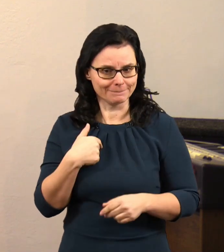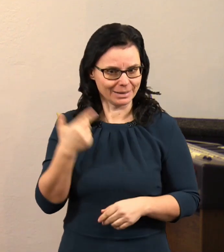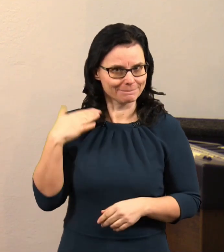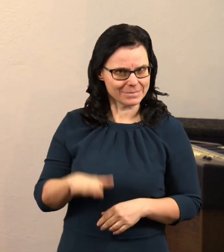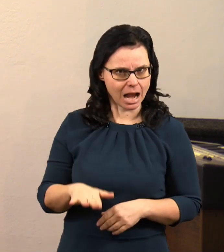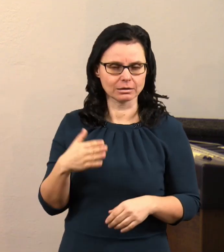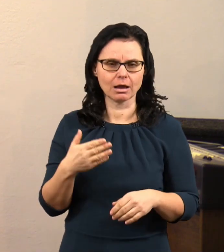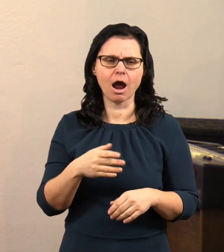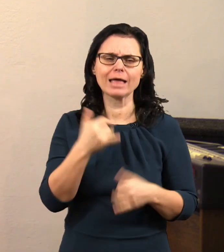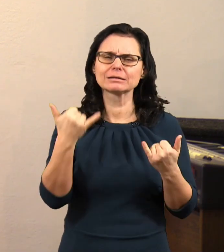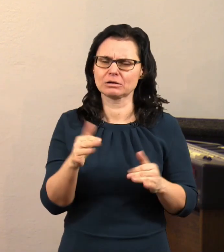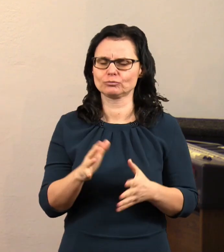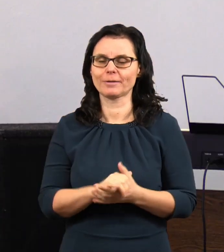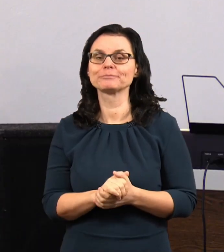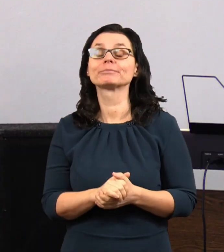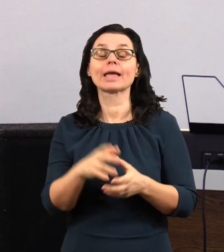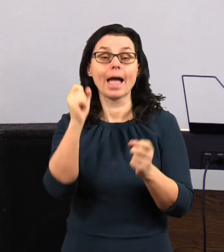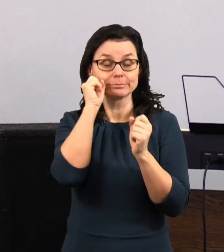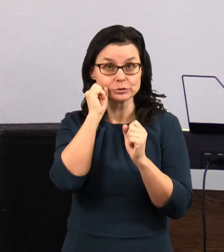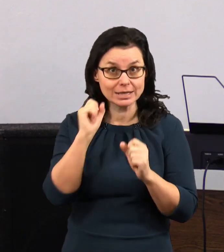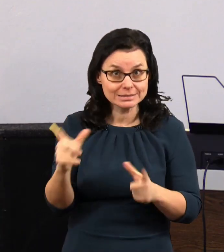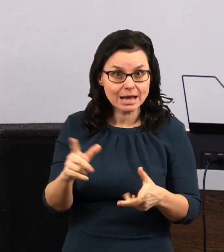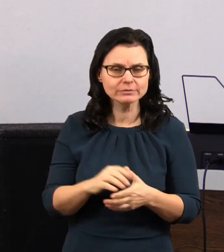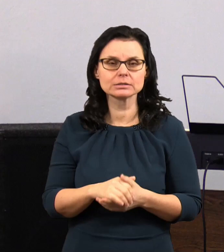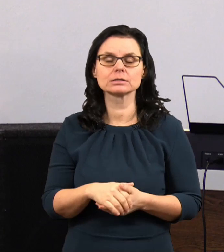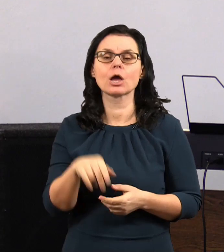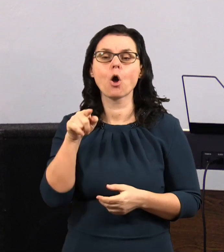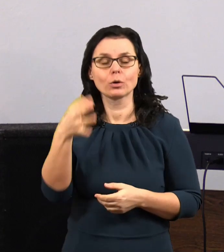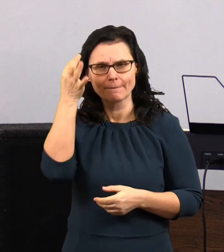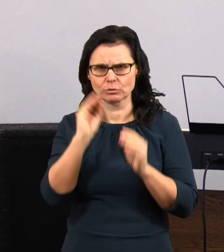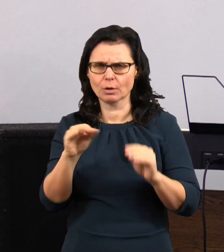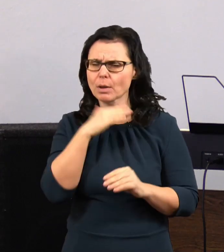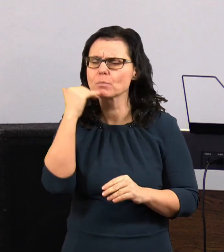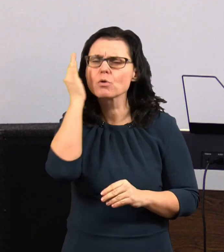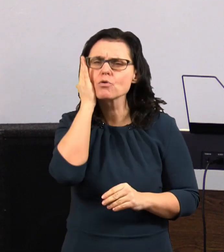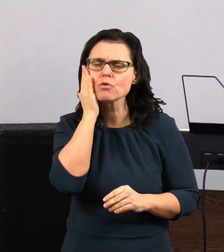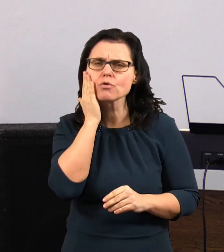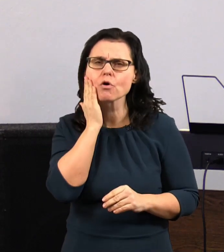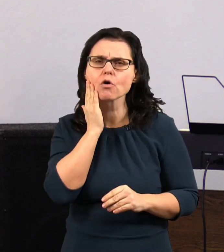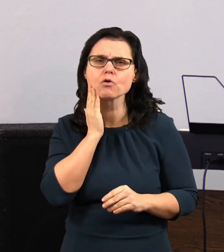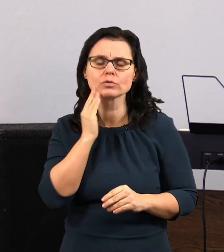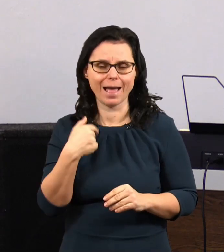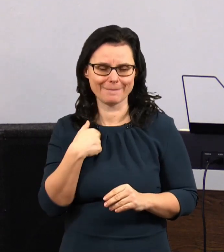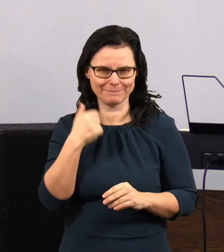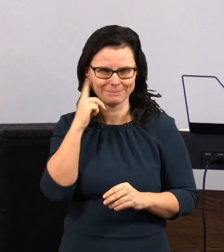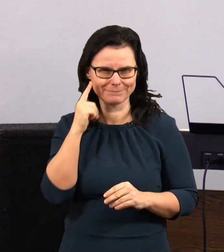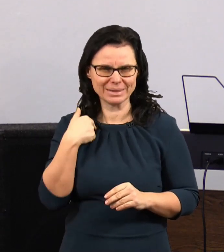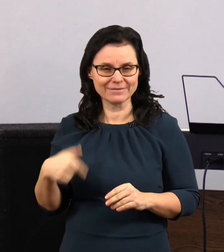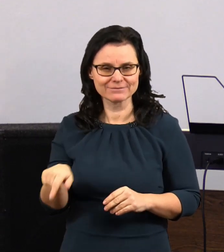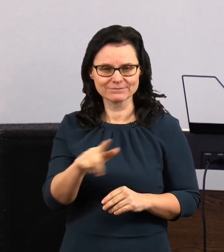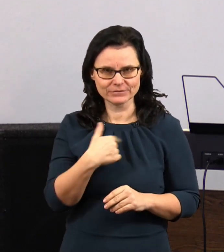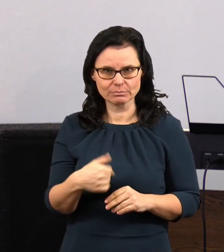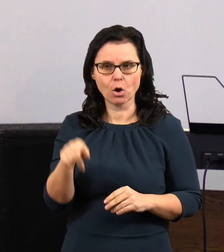Tak si představte, že ona byla moc hodná, ale my jsme věděli, že ona